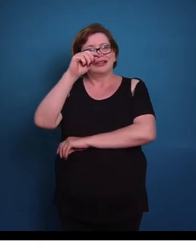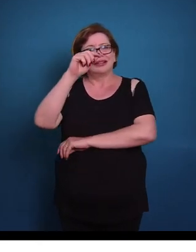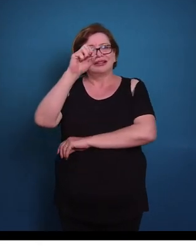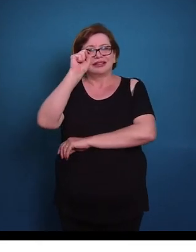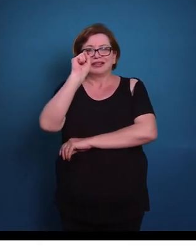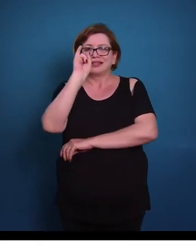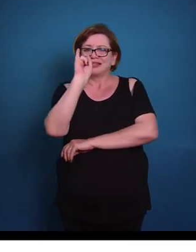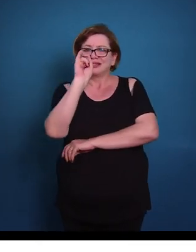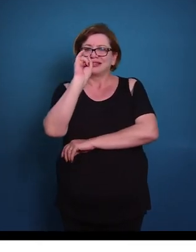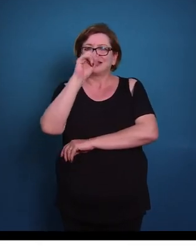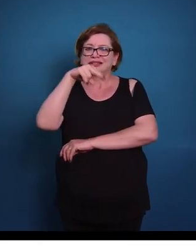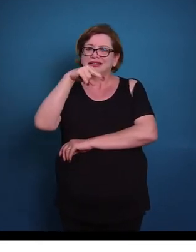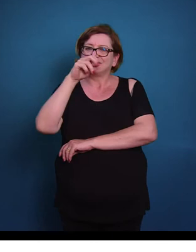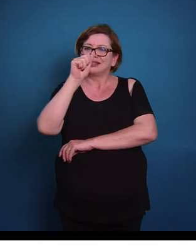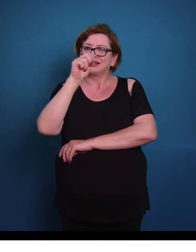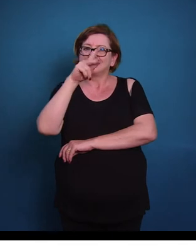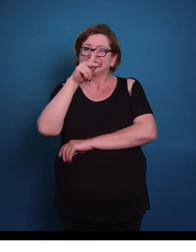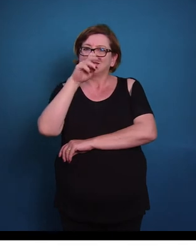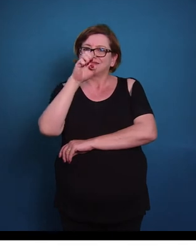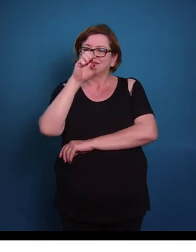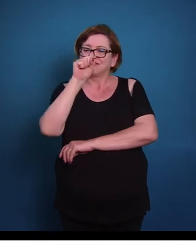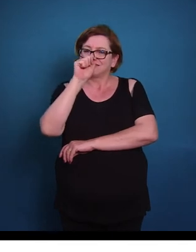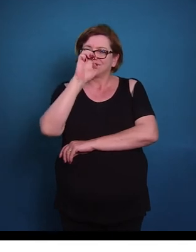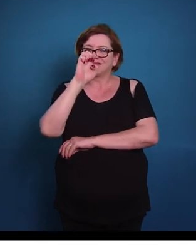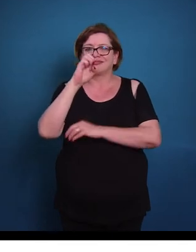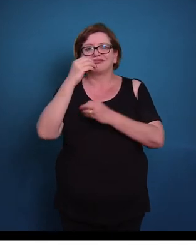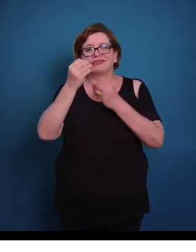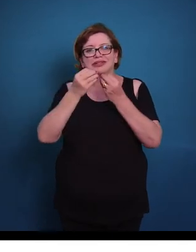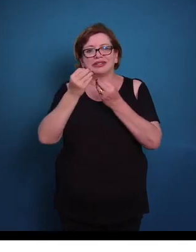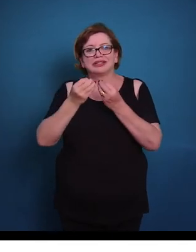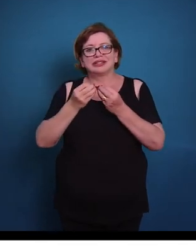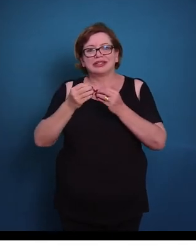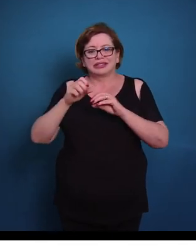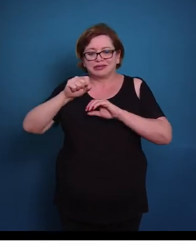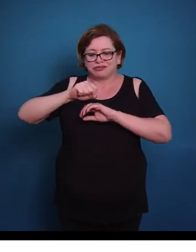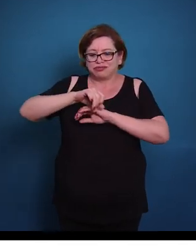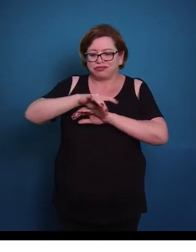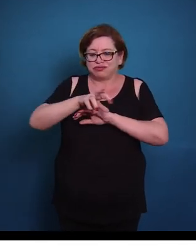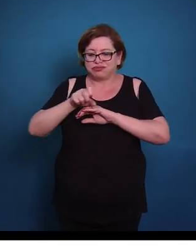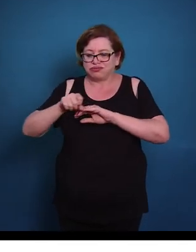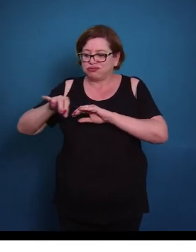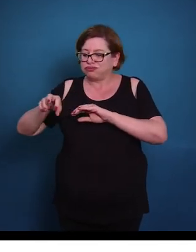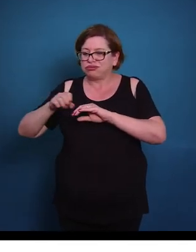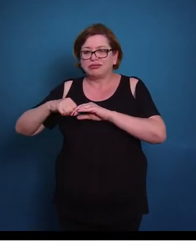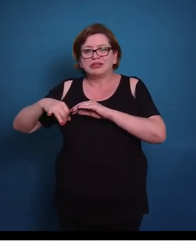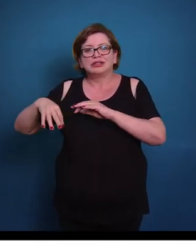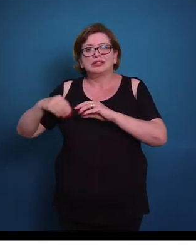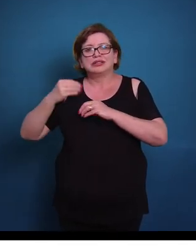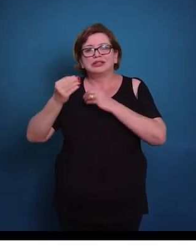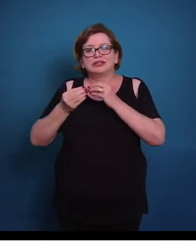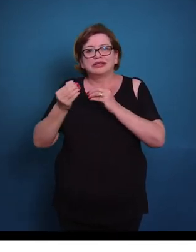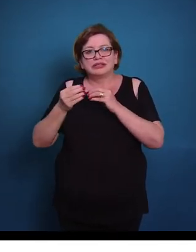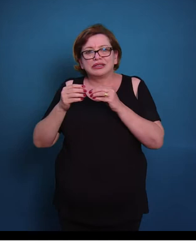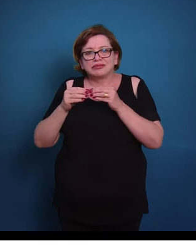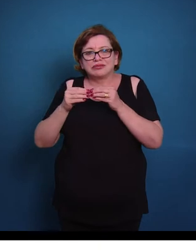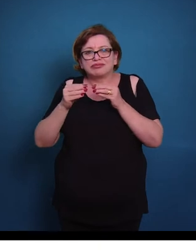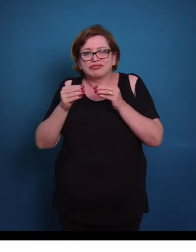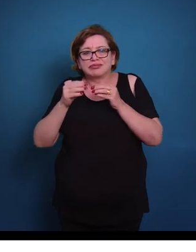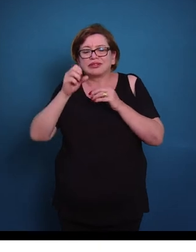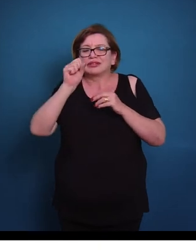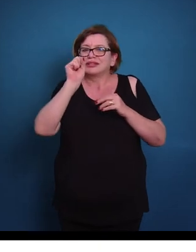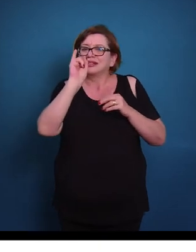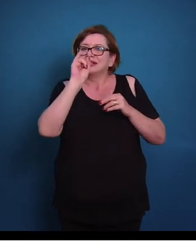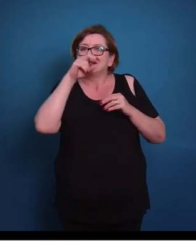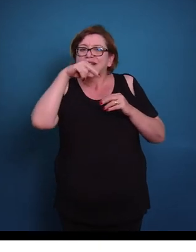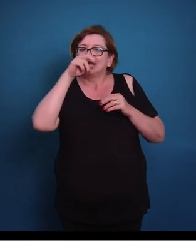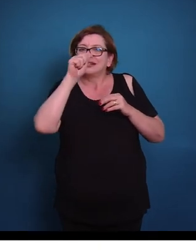botão terminal do axônio, aqui nós temos um dentrito, e notem que aqui nós temos a fenda sináptica,